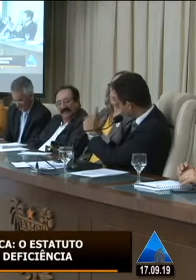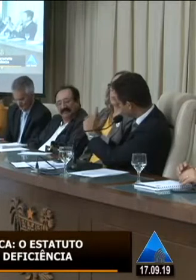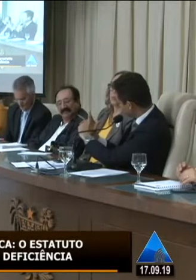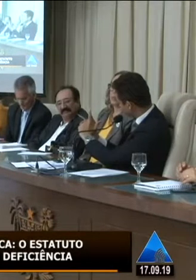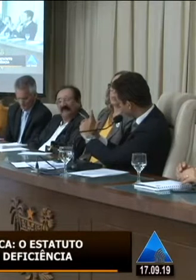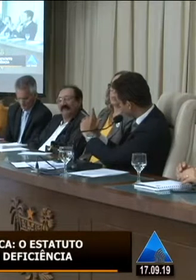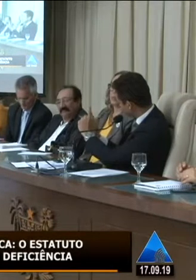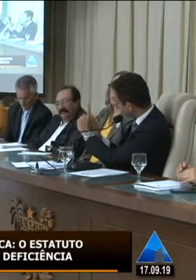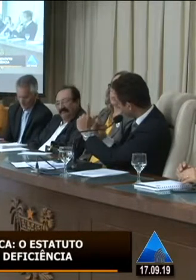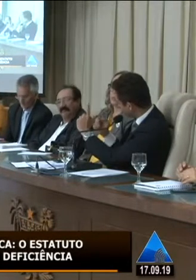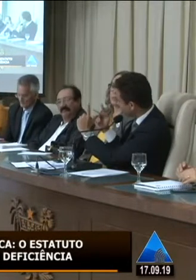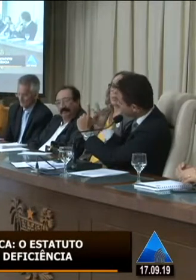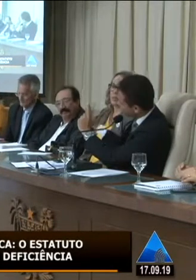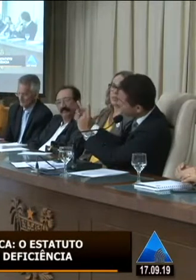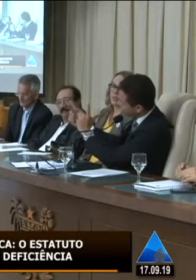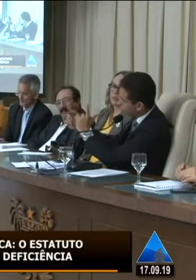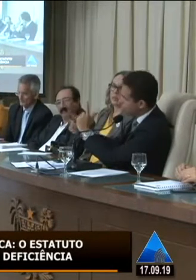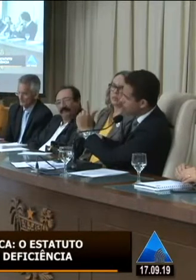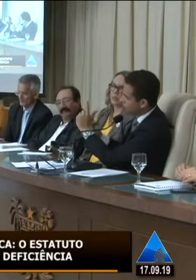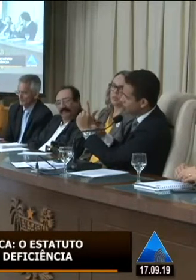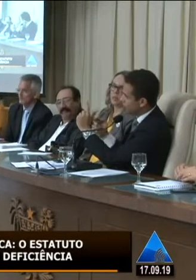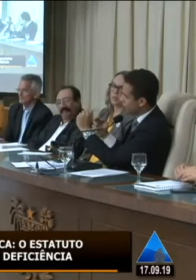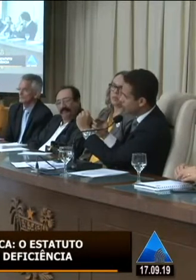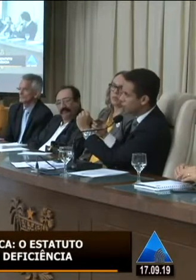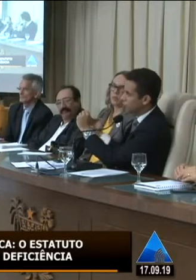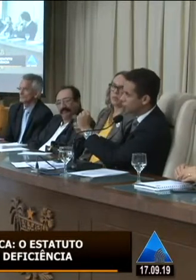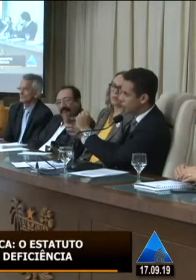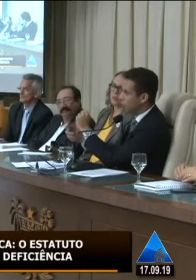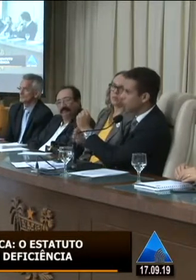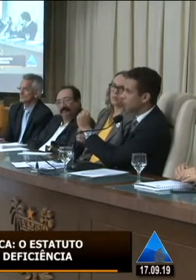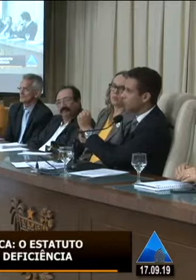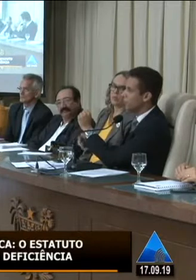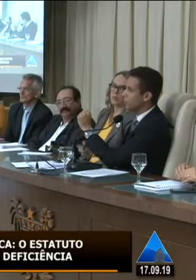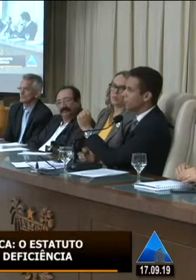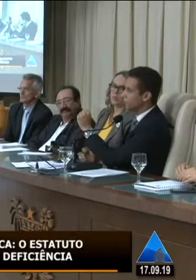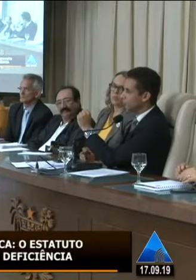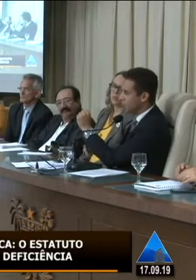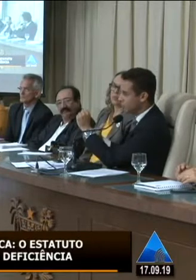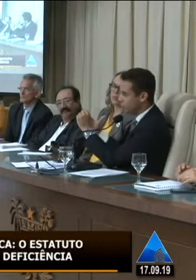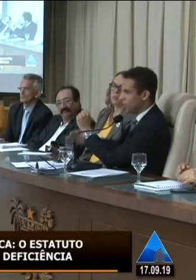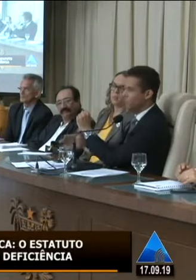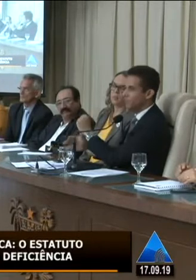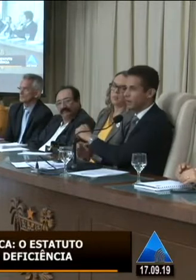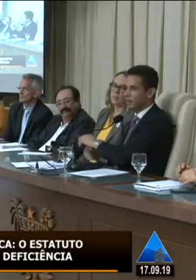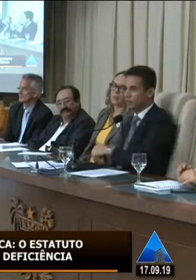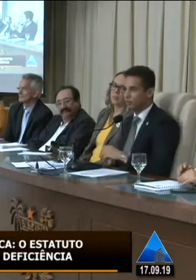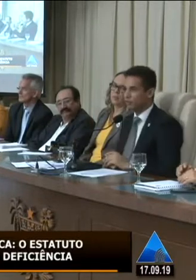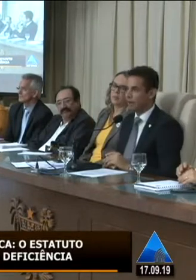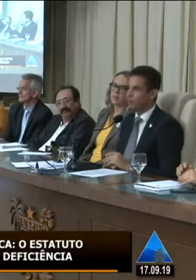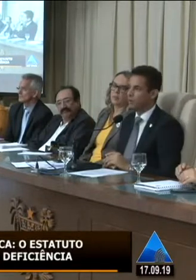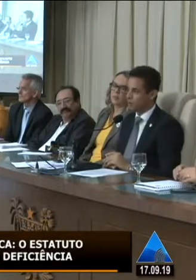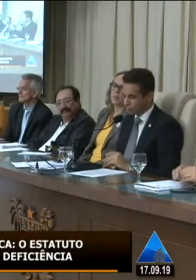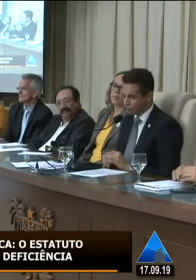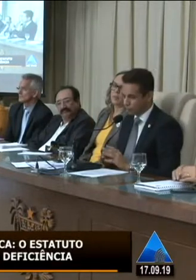com você e você fazendo esse elo com as demais instituições com as demais com as secretarias do